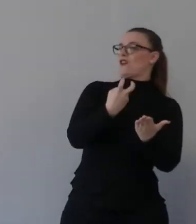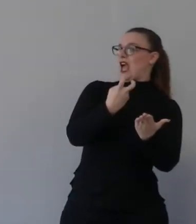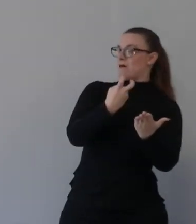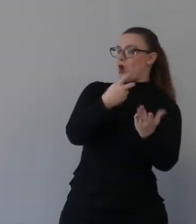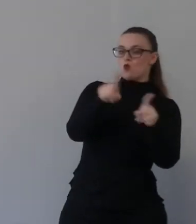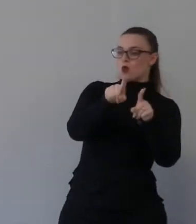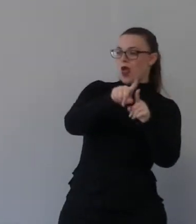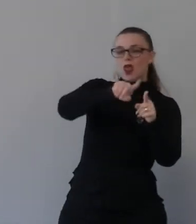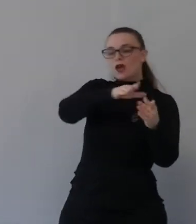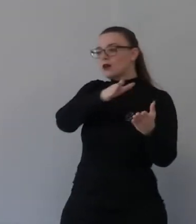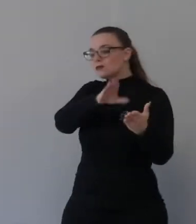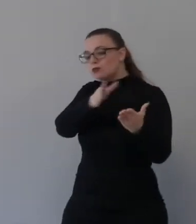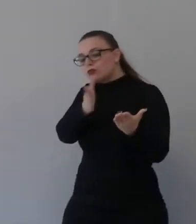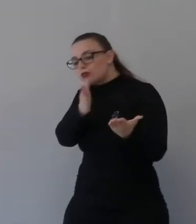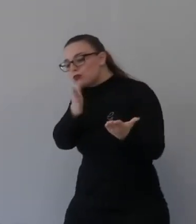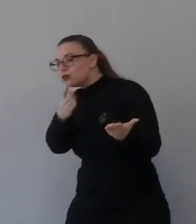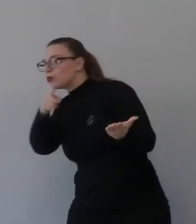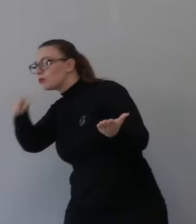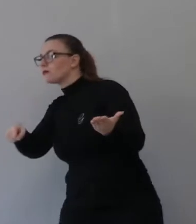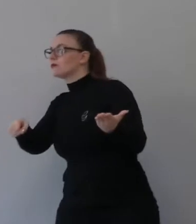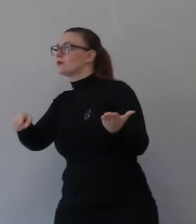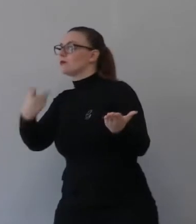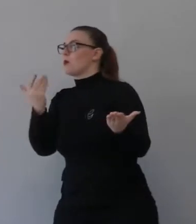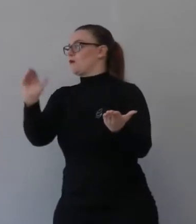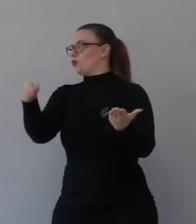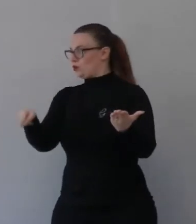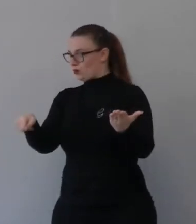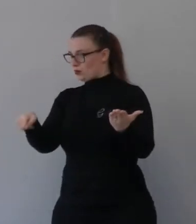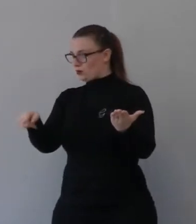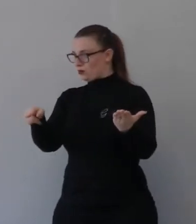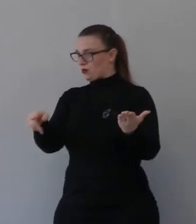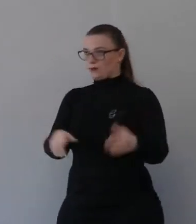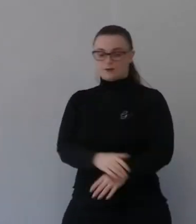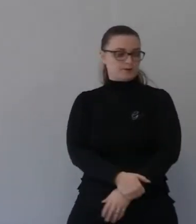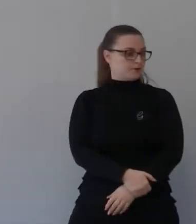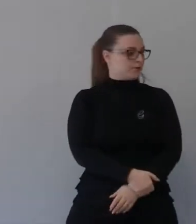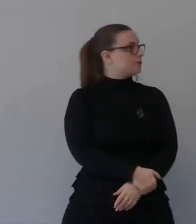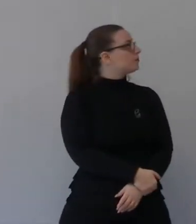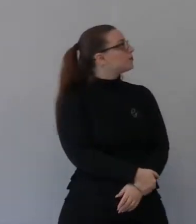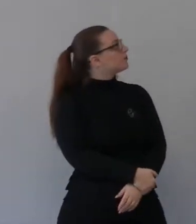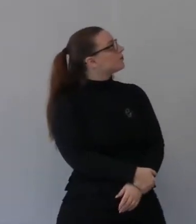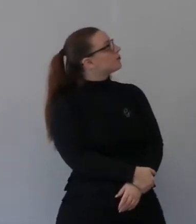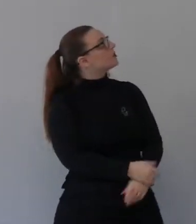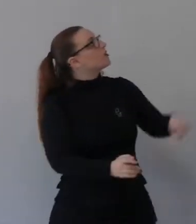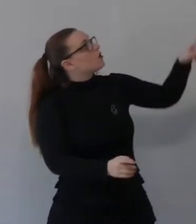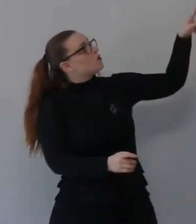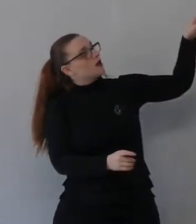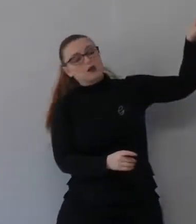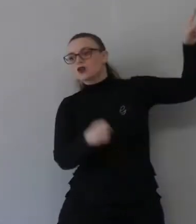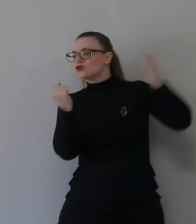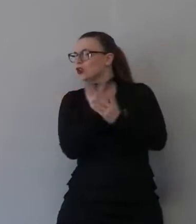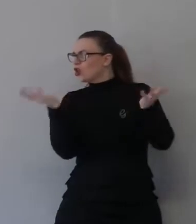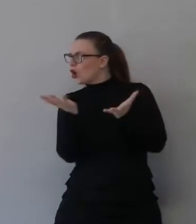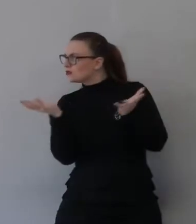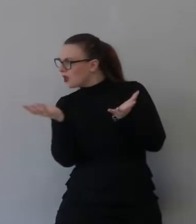Isaia dice «E il giorno di vendetta è nostra figlia». E Gesù si è scordato una frase. Eh,